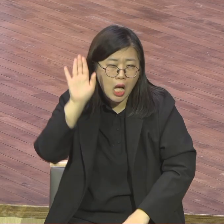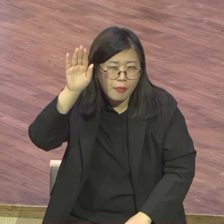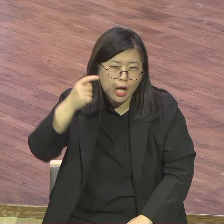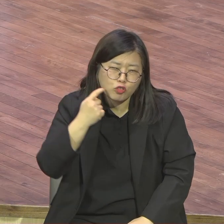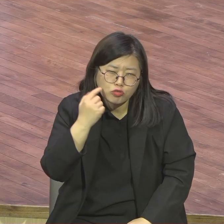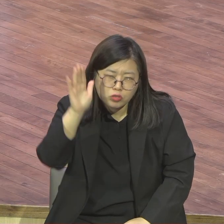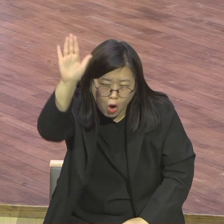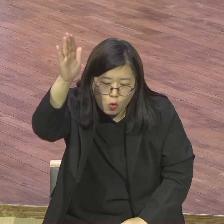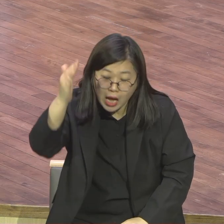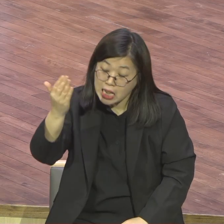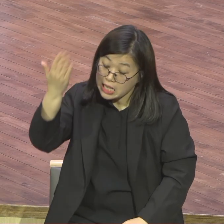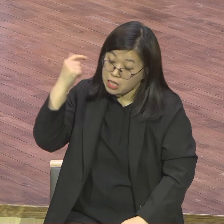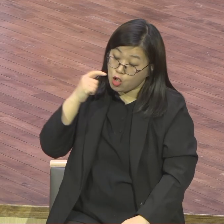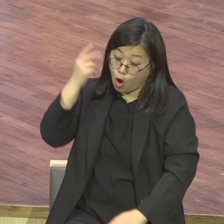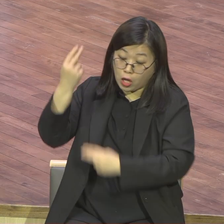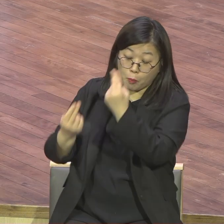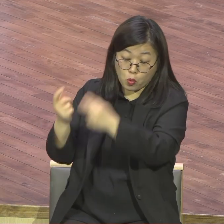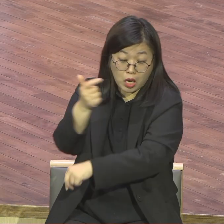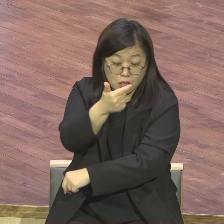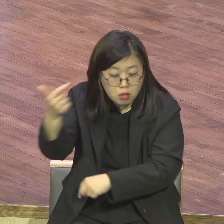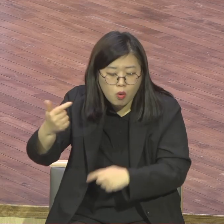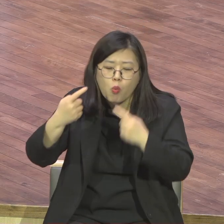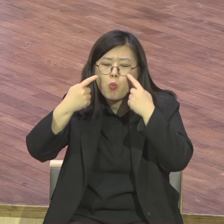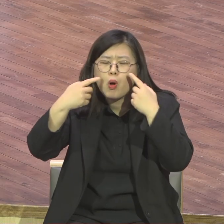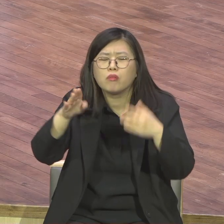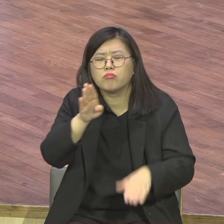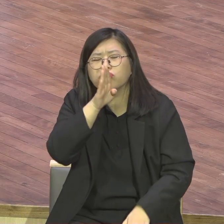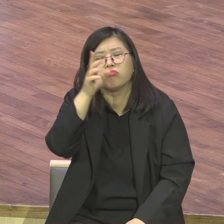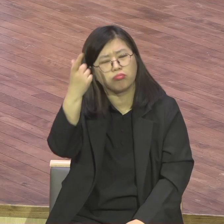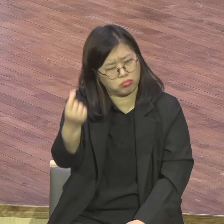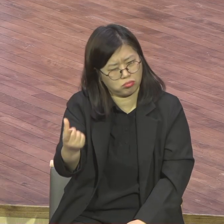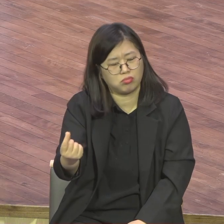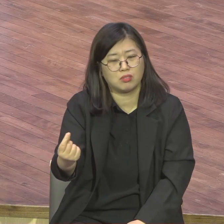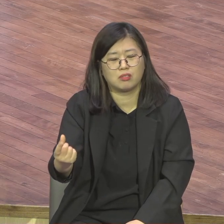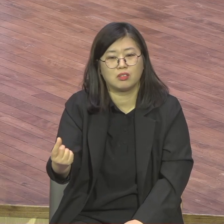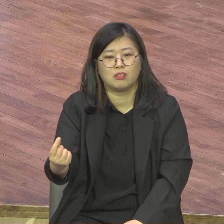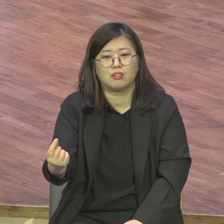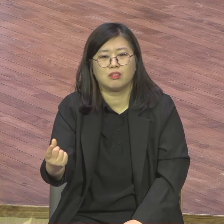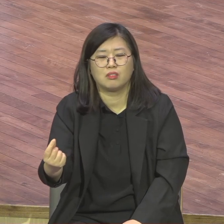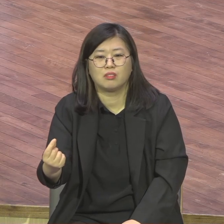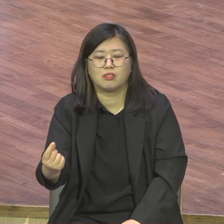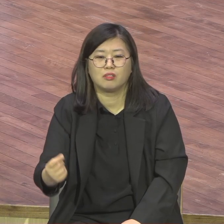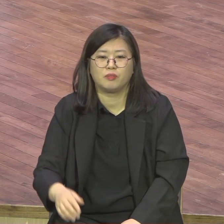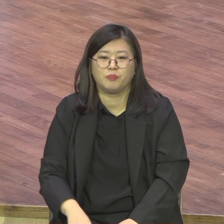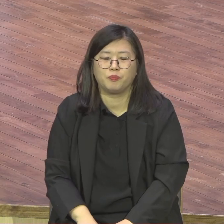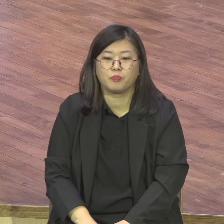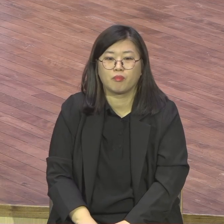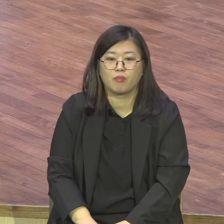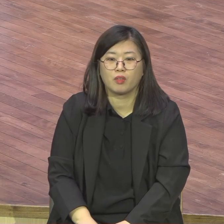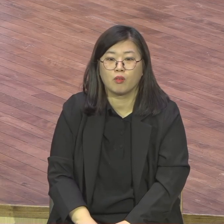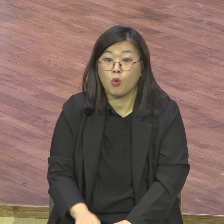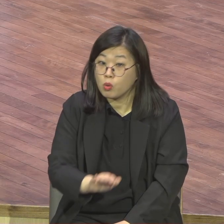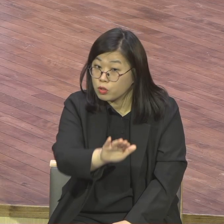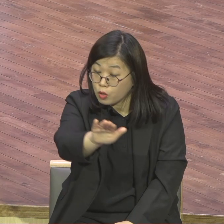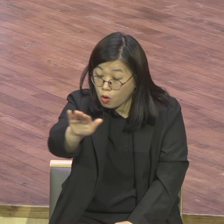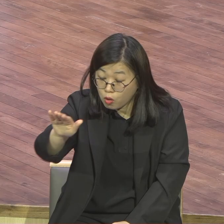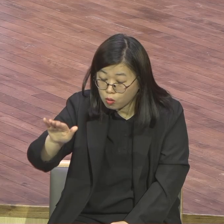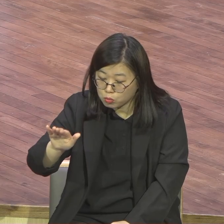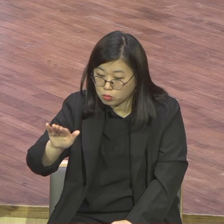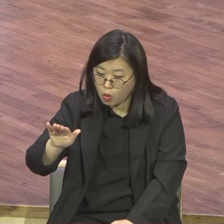본당 헌당의 이 원년. 이 원년이라는 영적 미션 실현을 위해서 모두가 기쁨으로